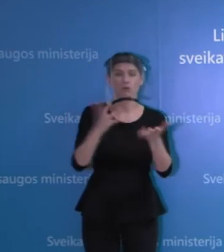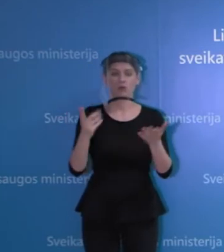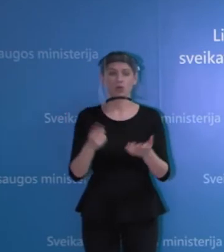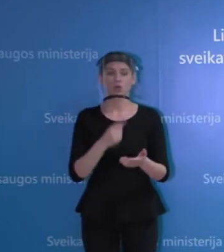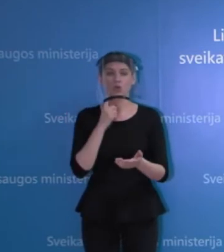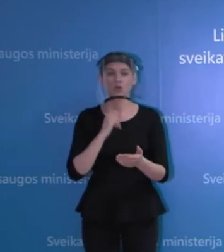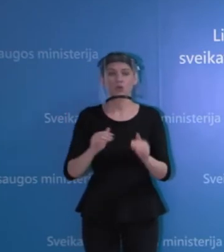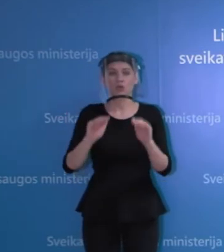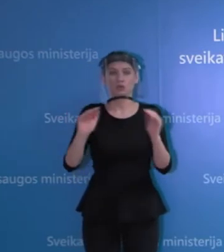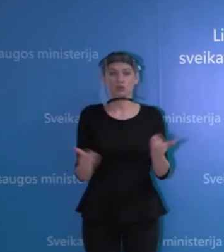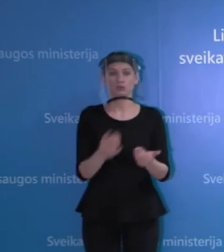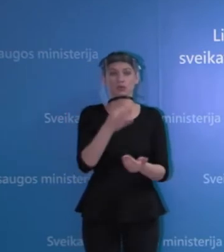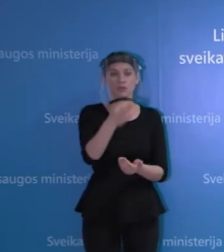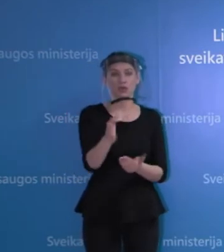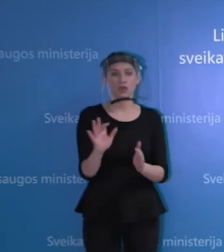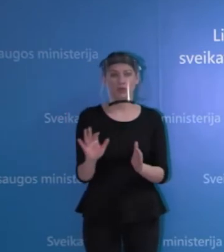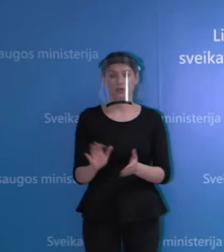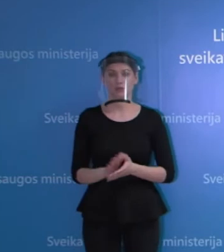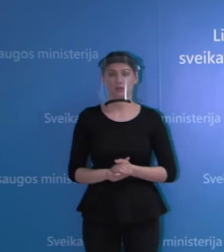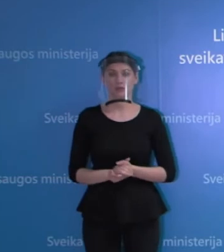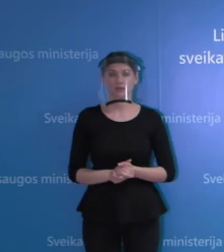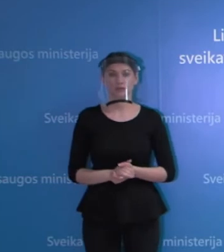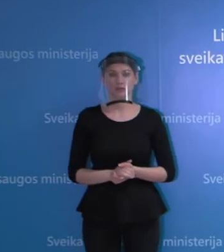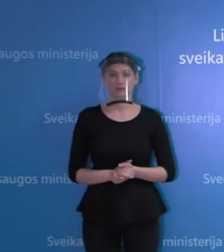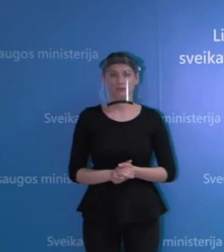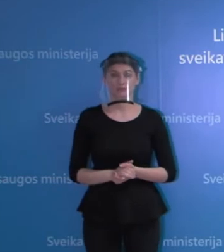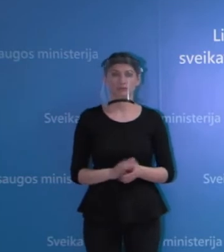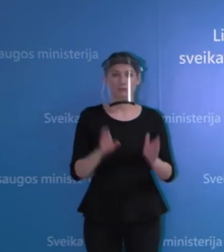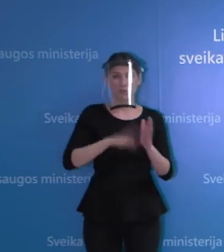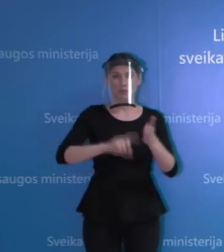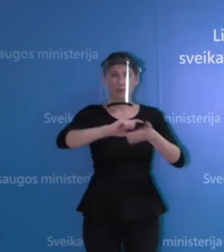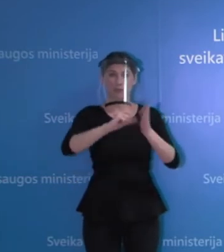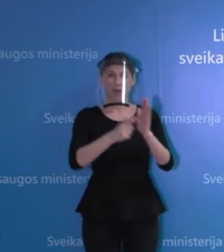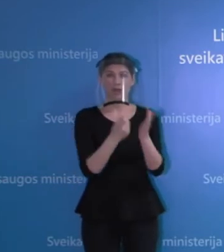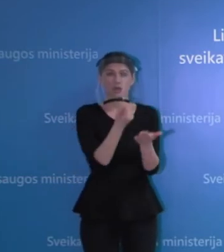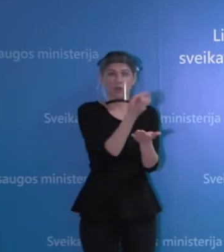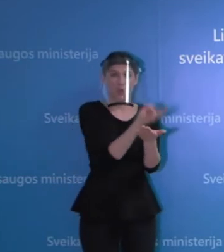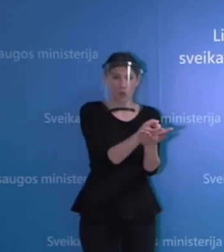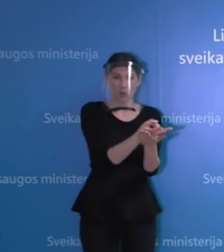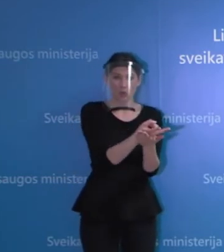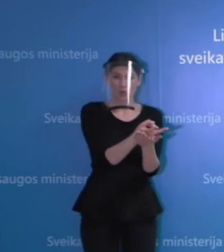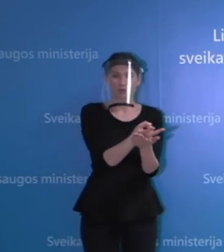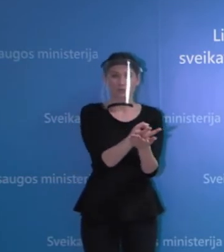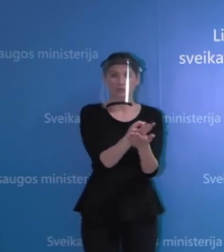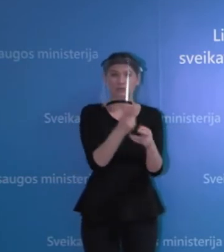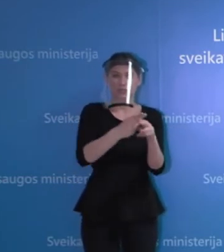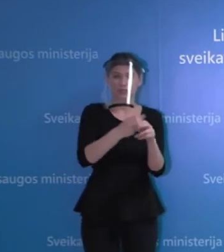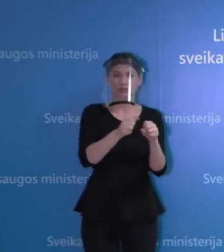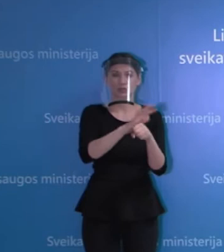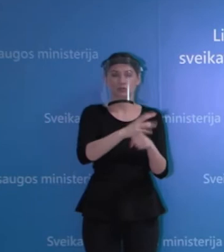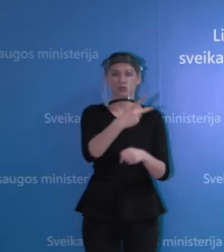jums ir pasakysiu. Tai stacionaria šiuo metu dėl COVID-19 gydomi yra